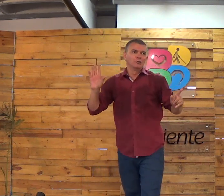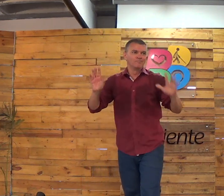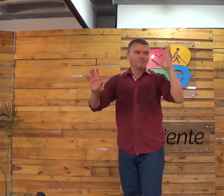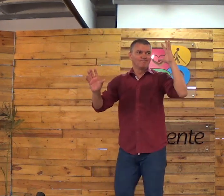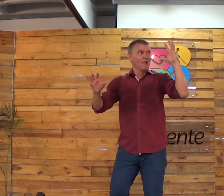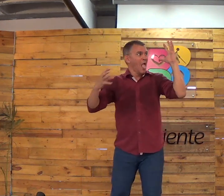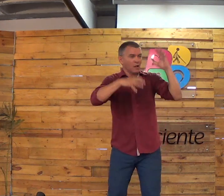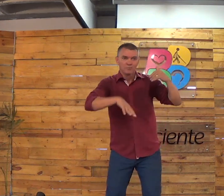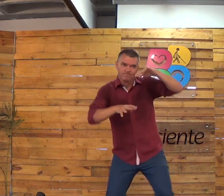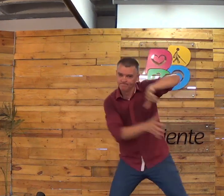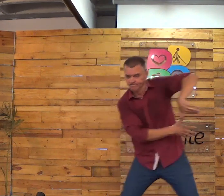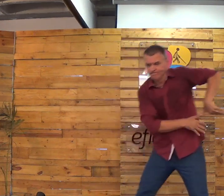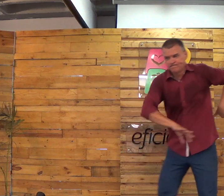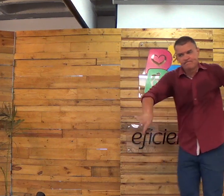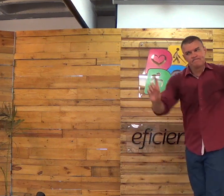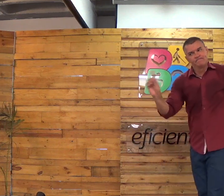As duas coisas não andam juntas.